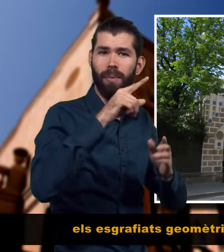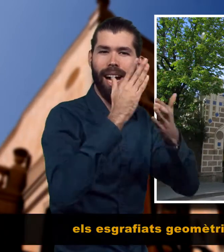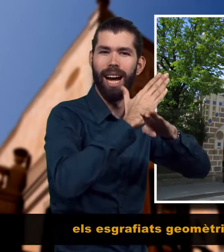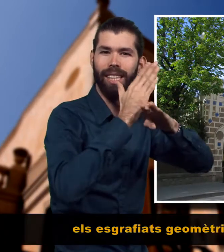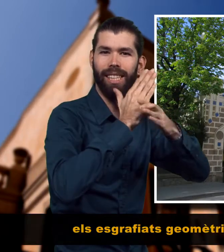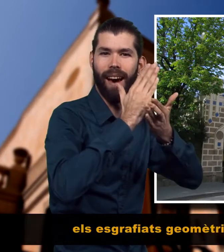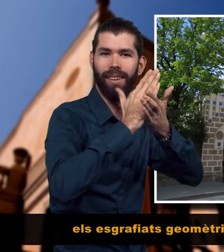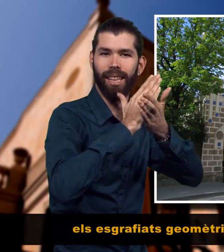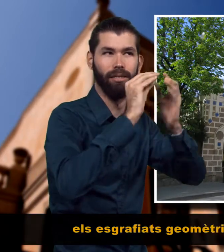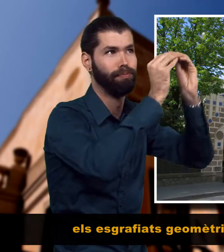trencadís.